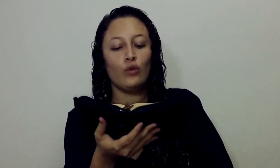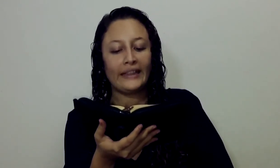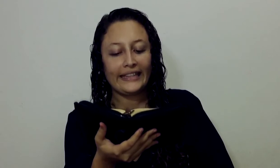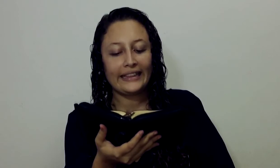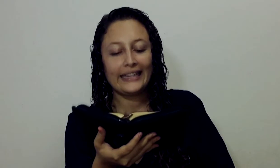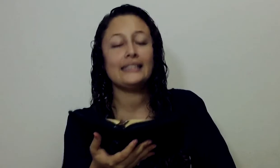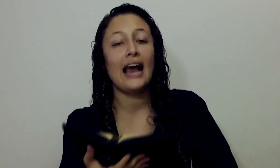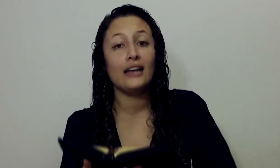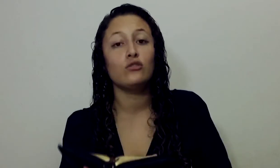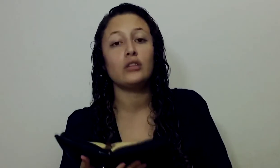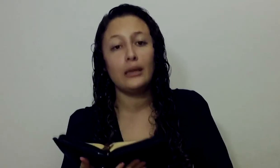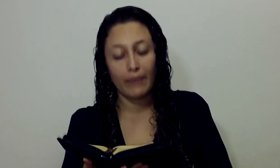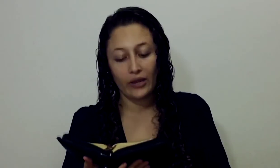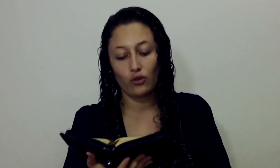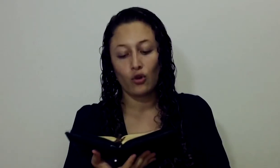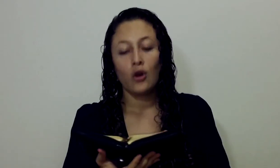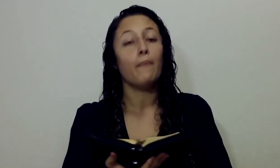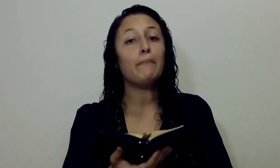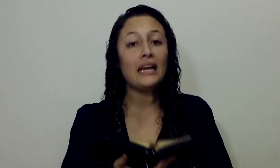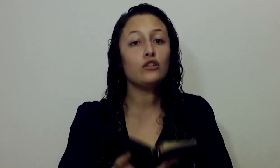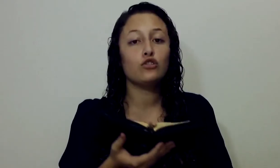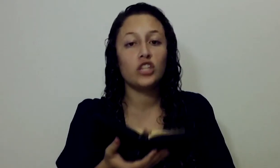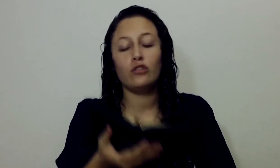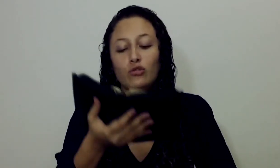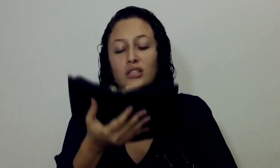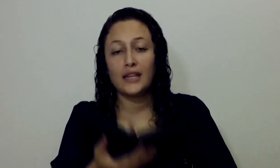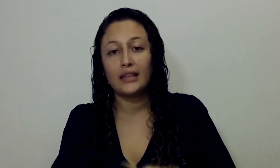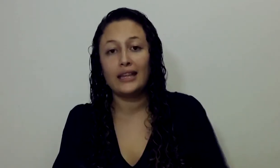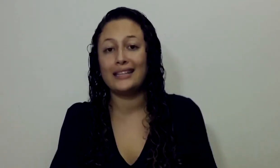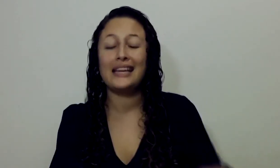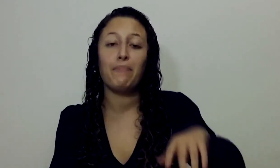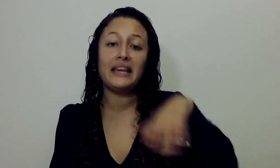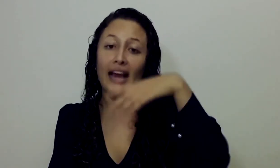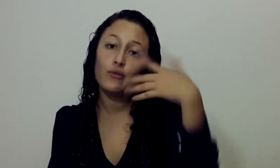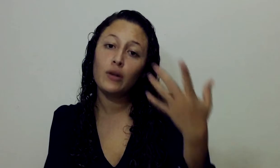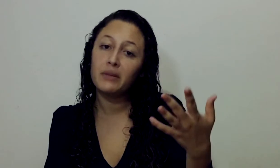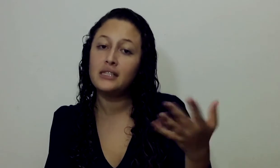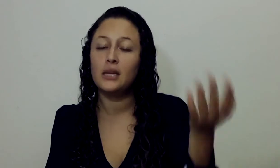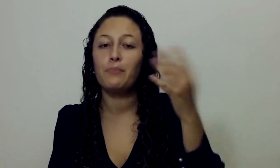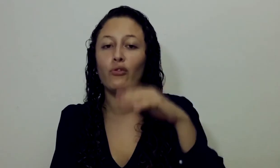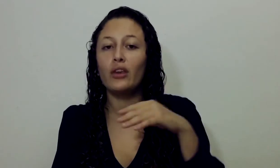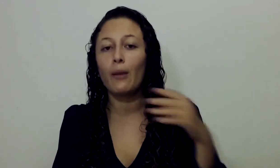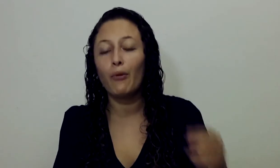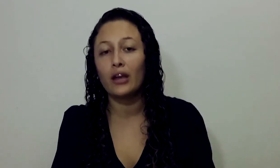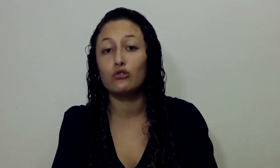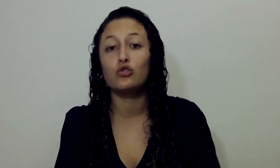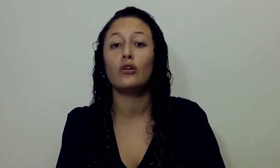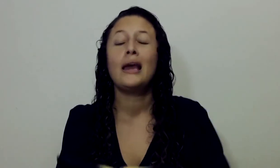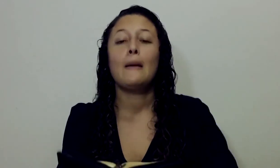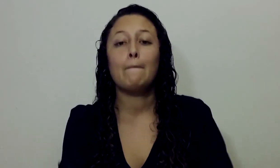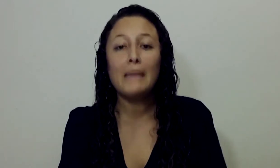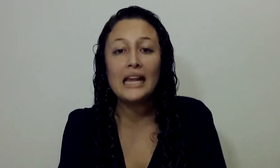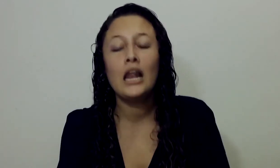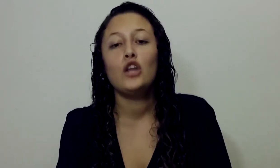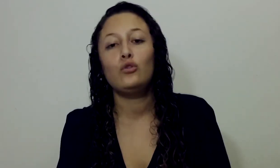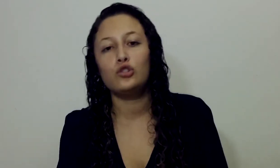Durante tres años Y medio Mil doscientos Sesenta días Que aplicando el principio De día por año Son